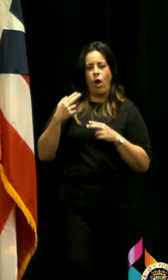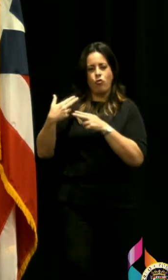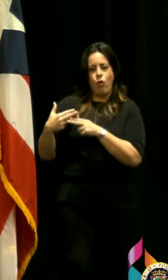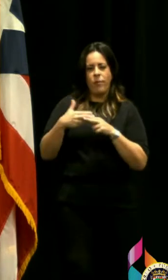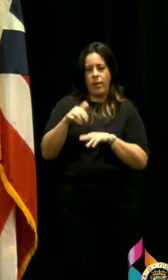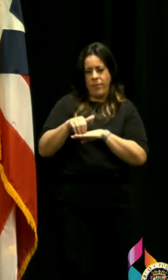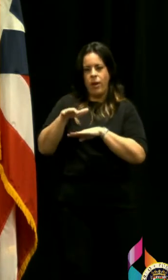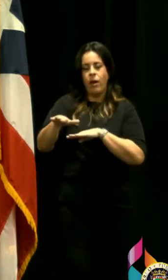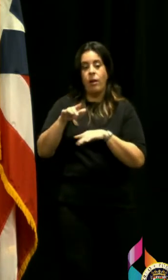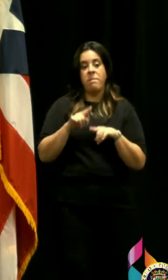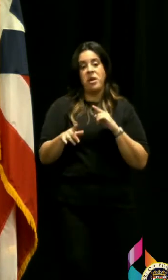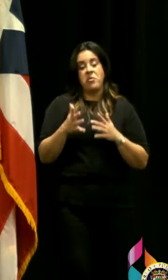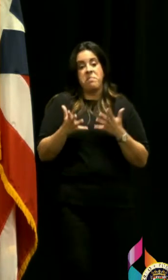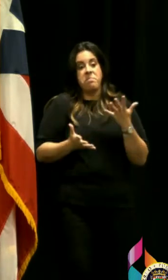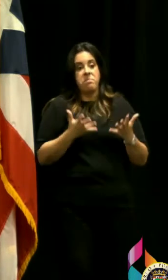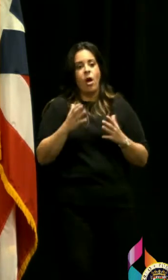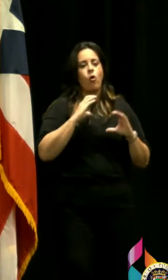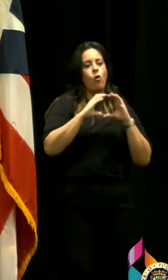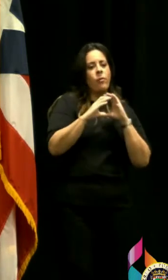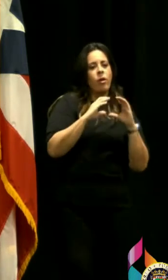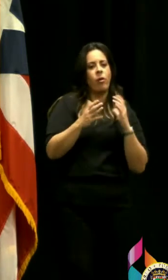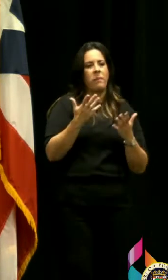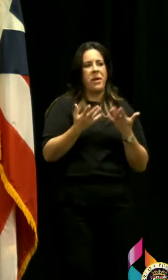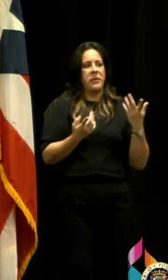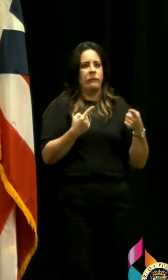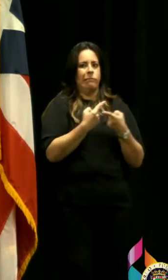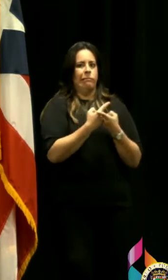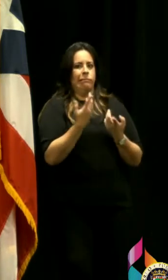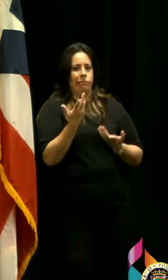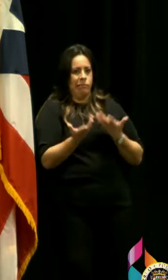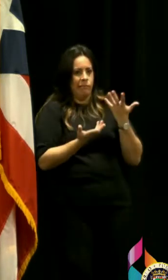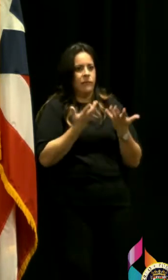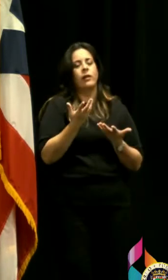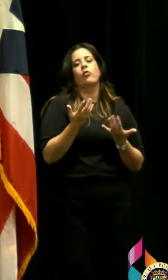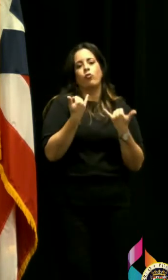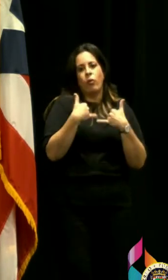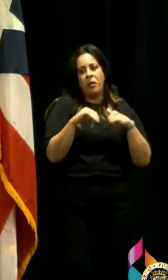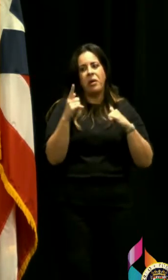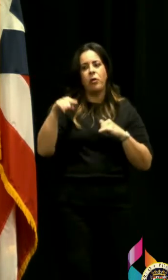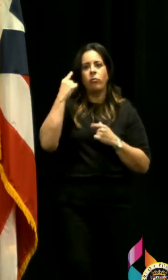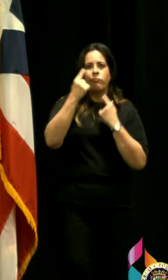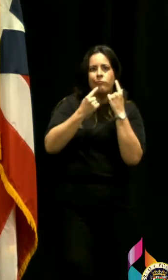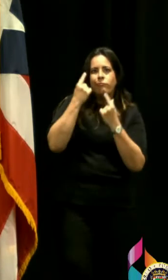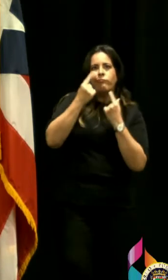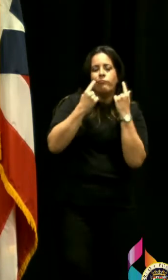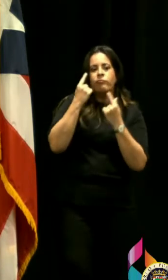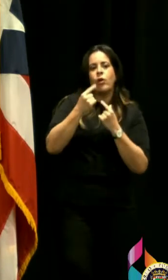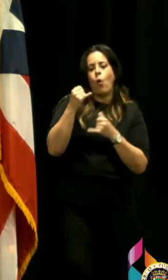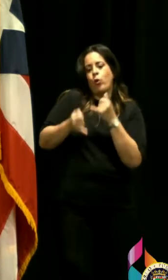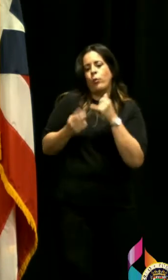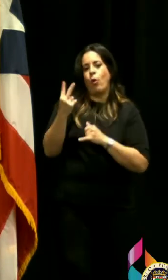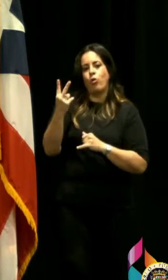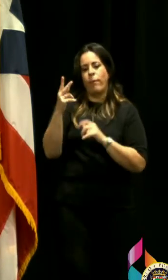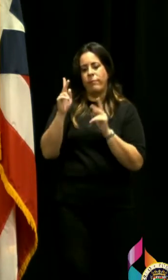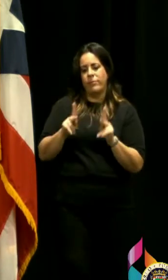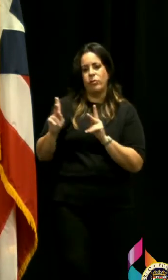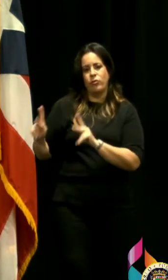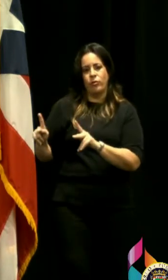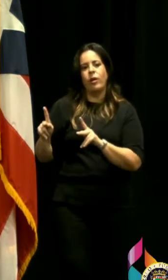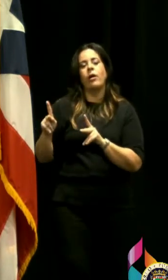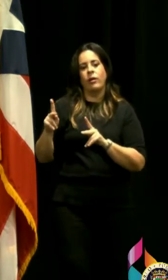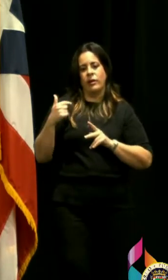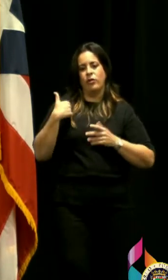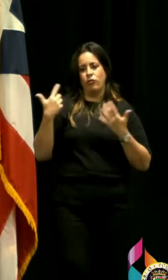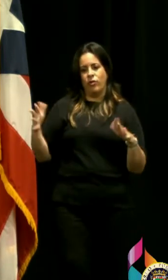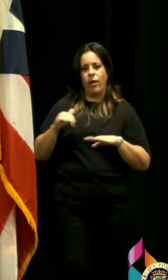estemos o sea que la comunicación esté cruzada pudiera ser que todavía estén considerando los últimos dos candidatos y candidatas que